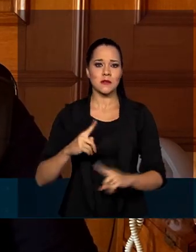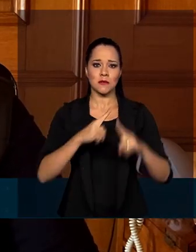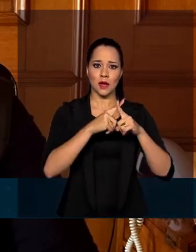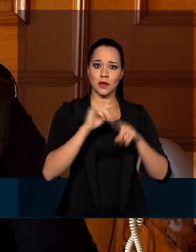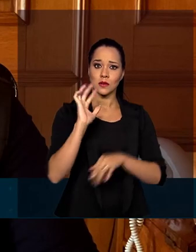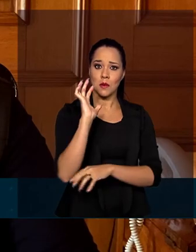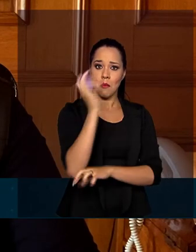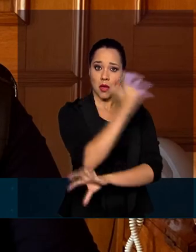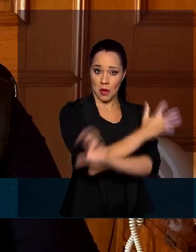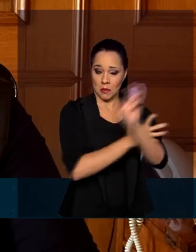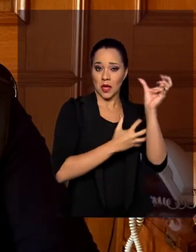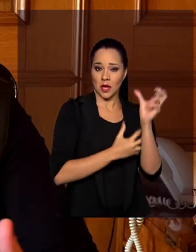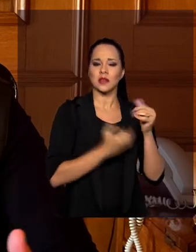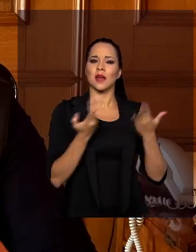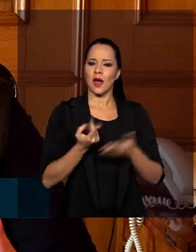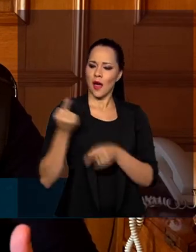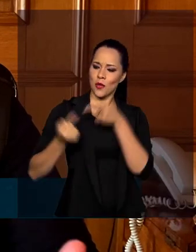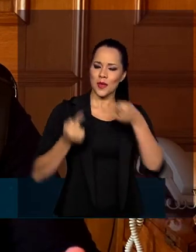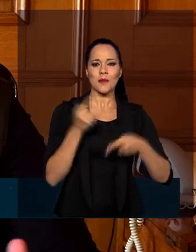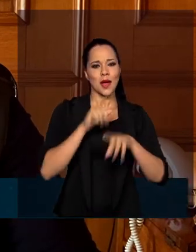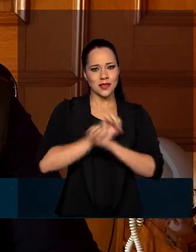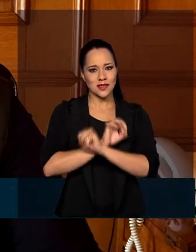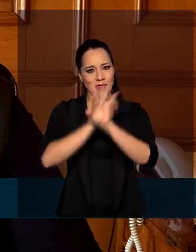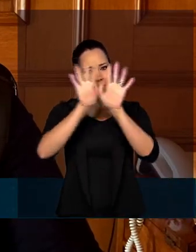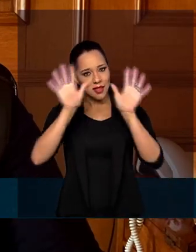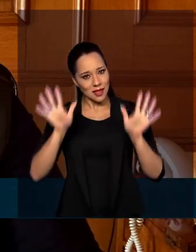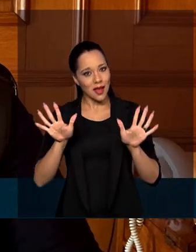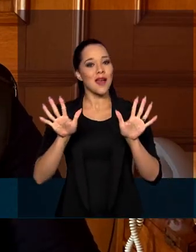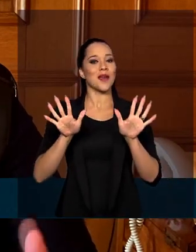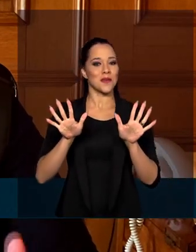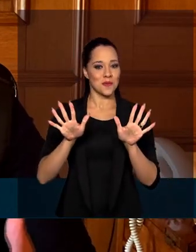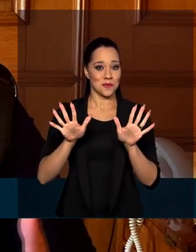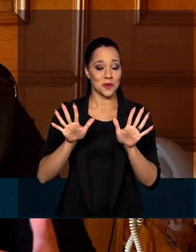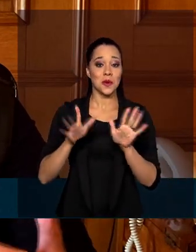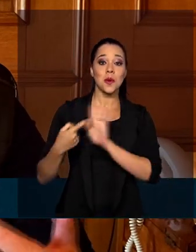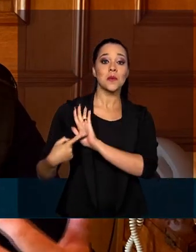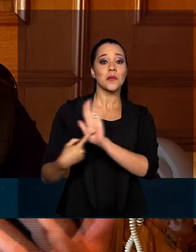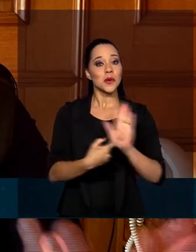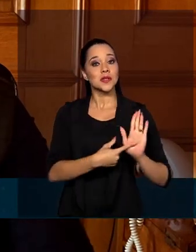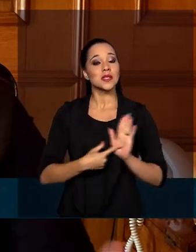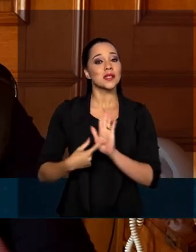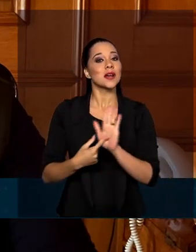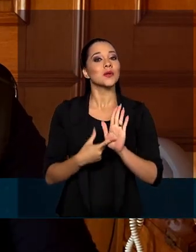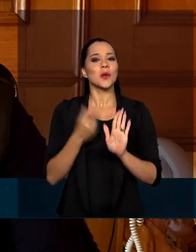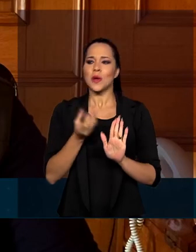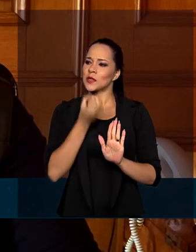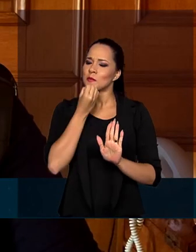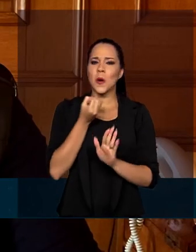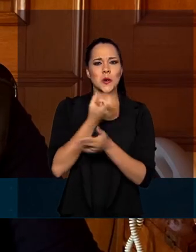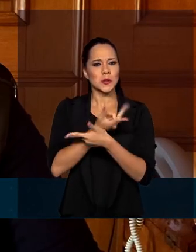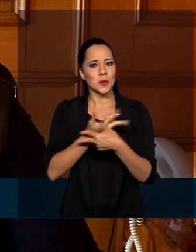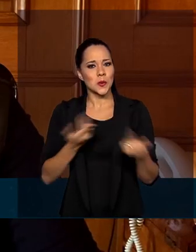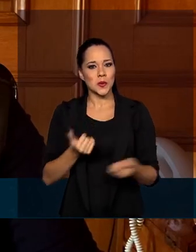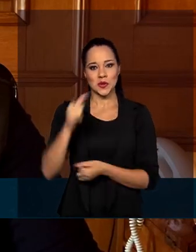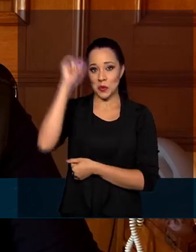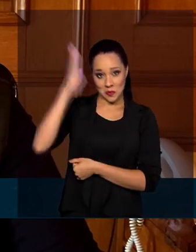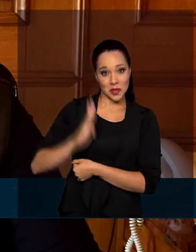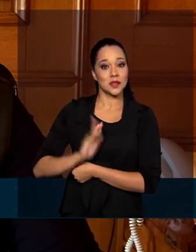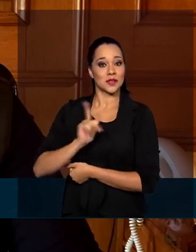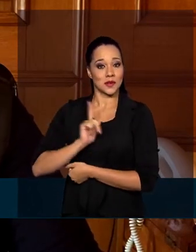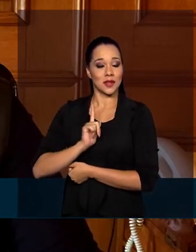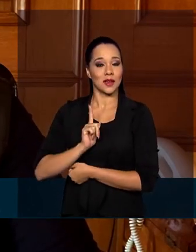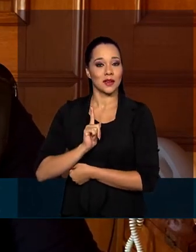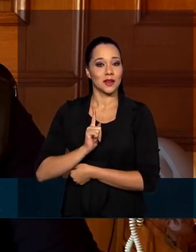ambiente. Enfim, um debate claro, transparente, mostrando as boas coisas que o Brasil tem.